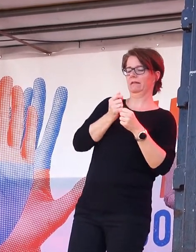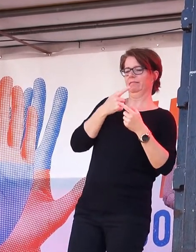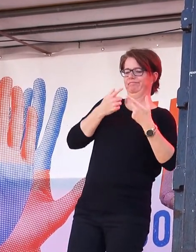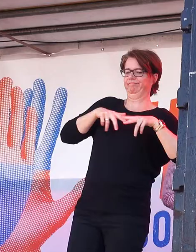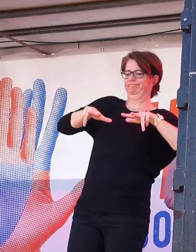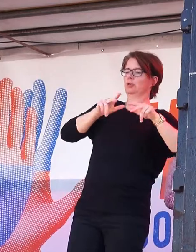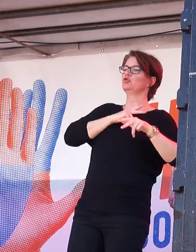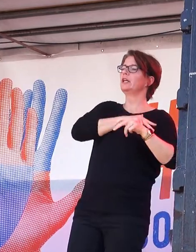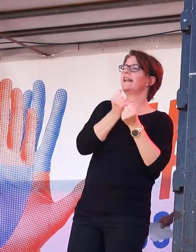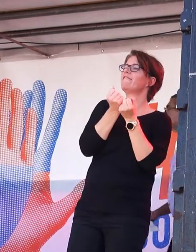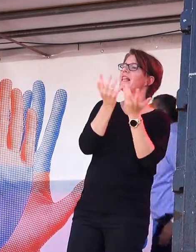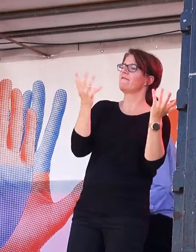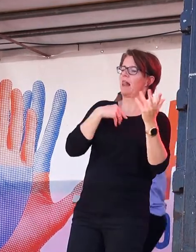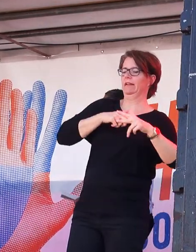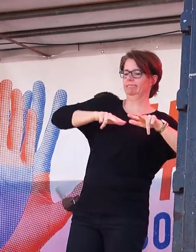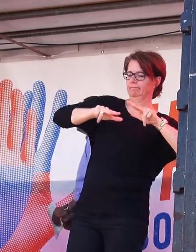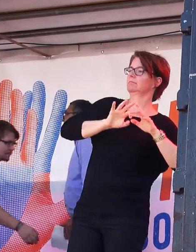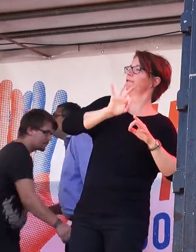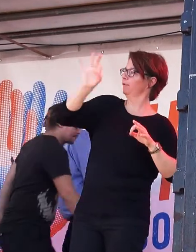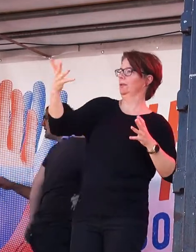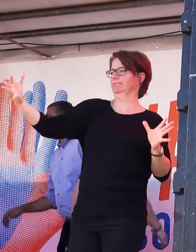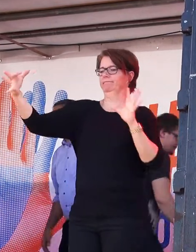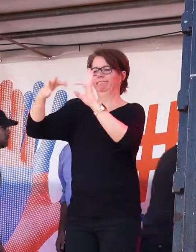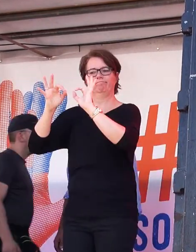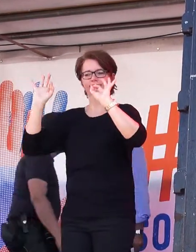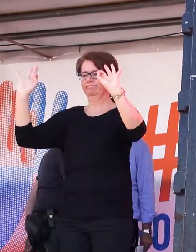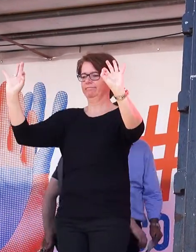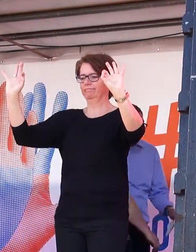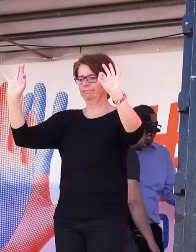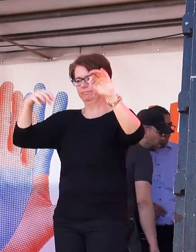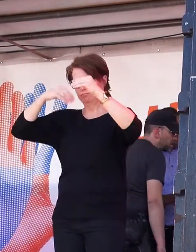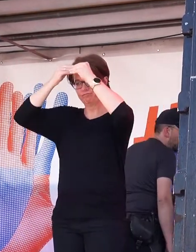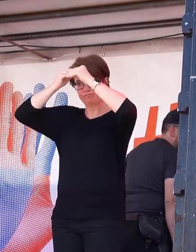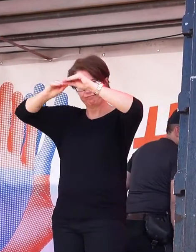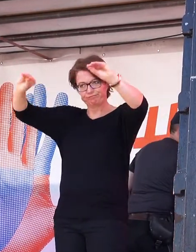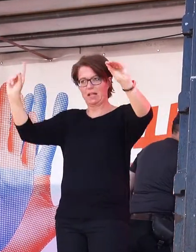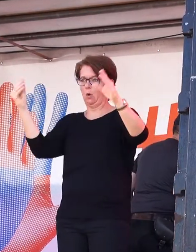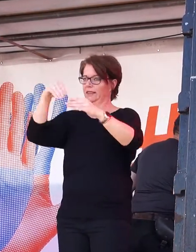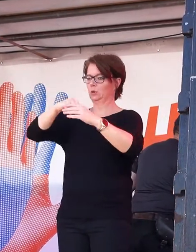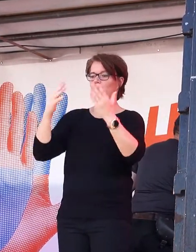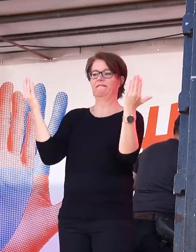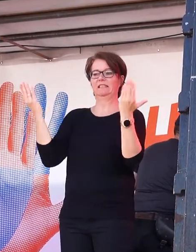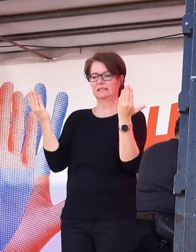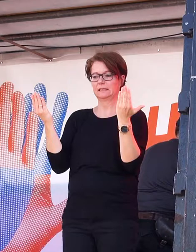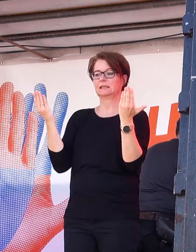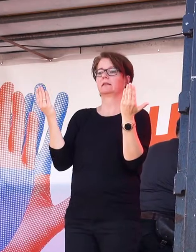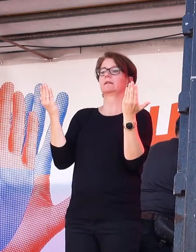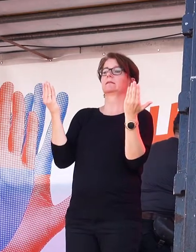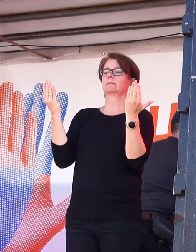einen organisatorischen, technischen Hinweis vorweg. Wir haben bei uns drei